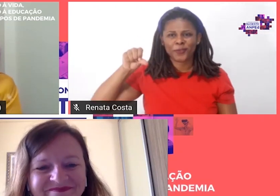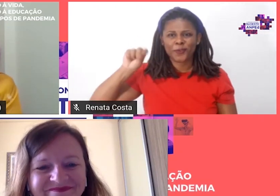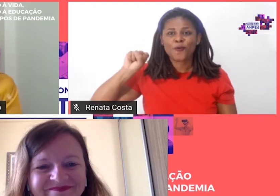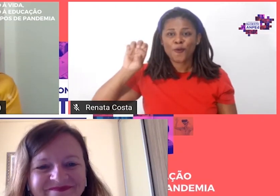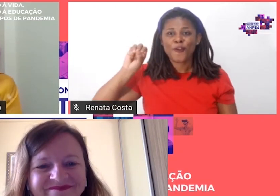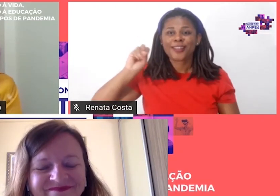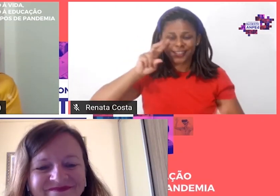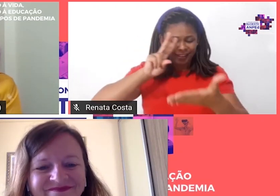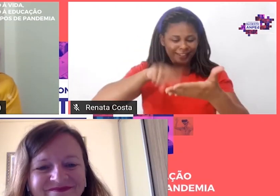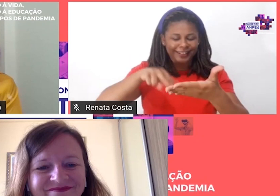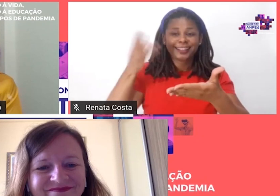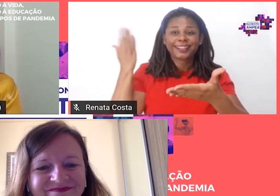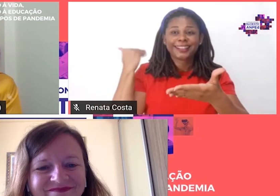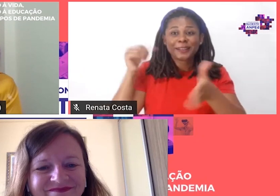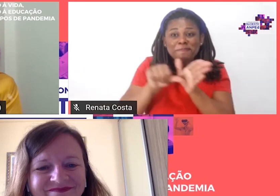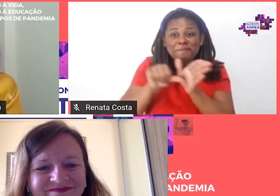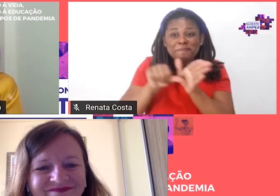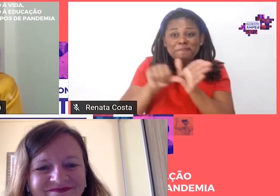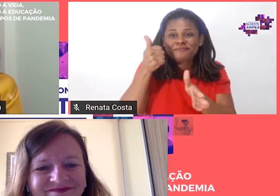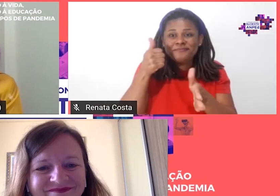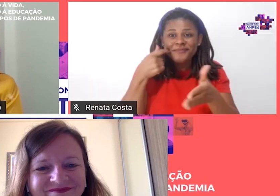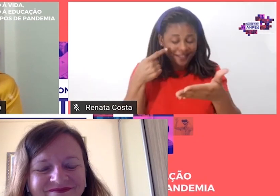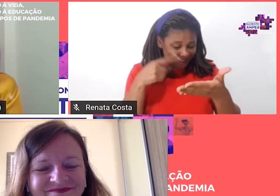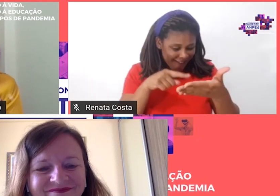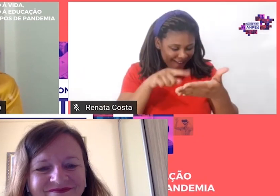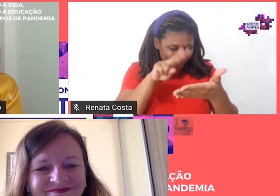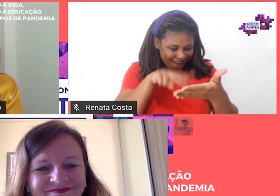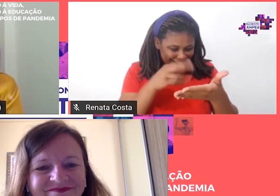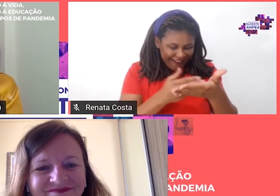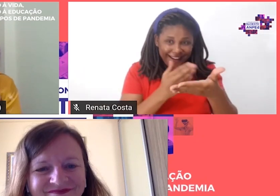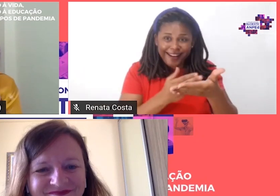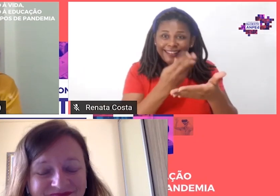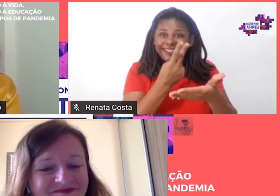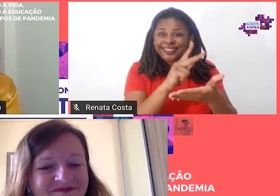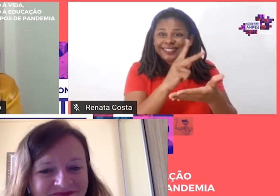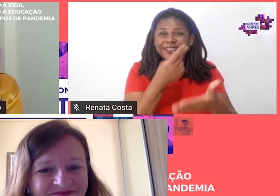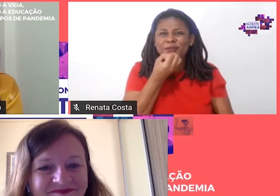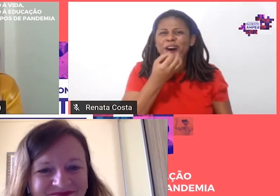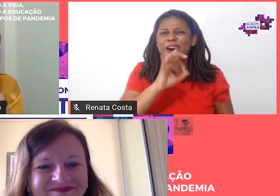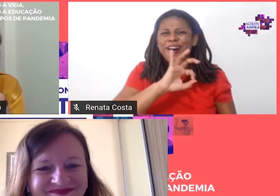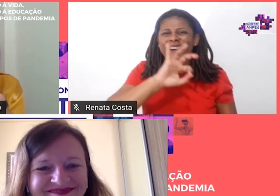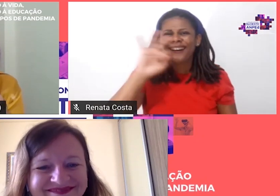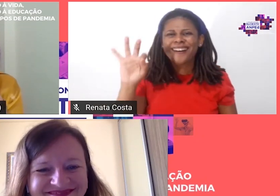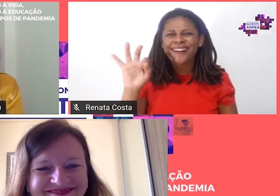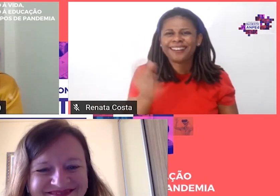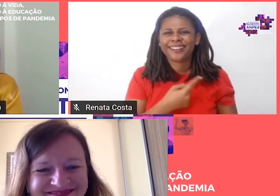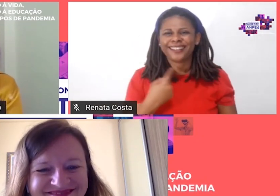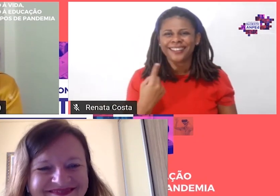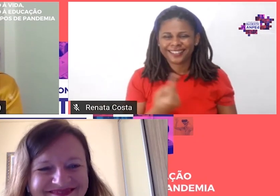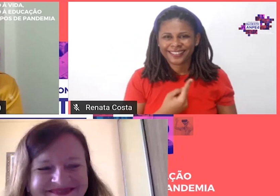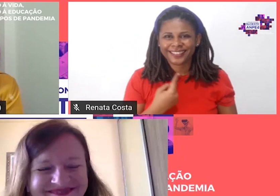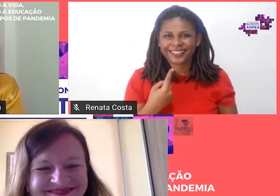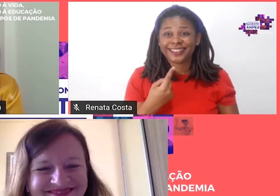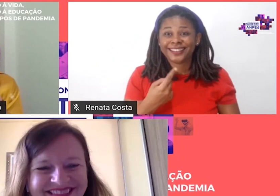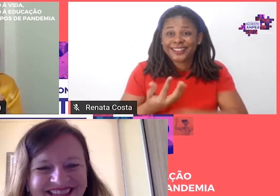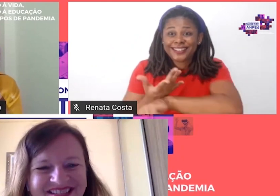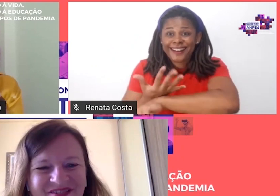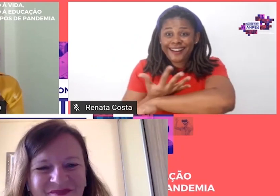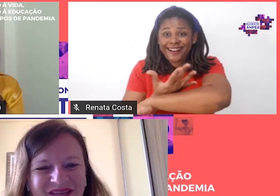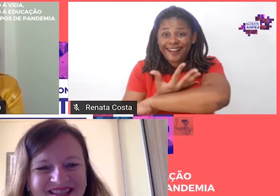da minha primeira leitura, mas é bom, né? Nossa, estou aqui ainda meio que arrebiada e avançada.